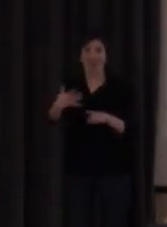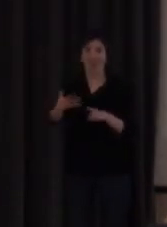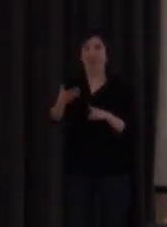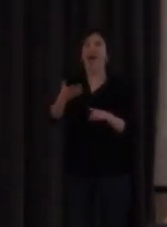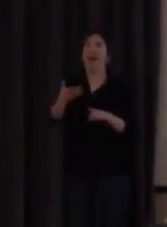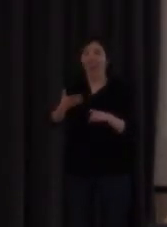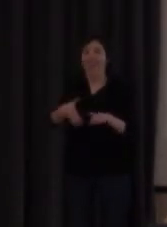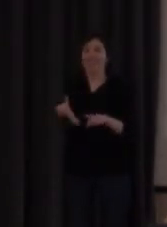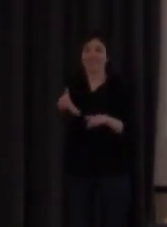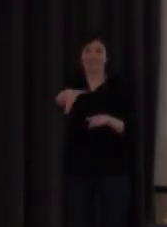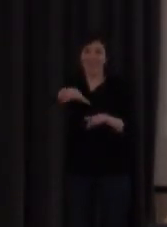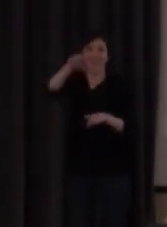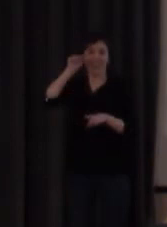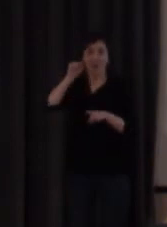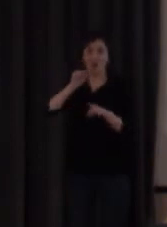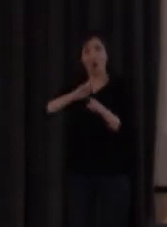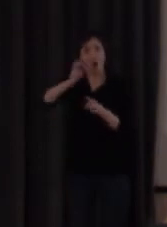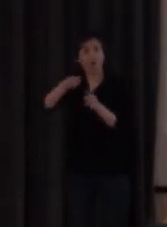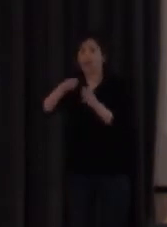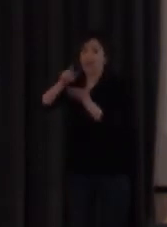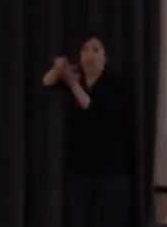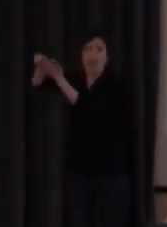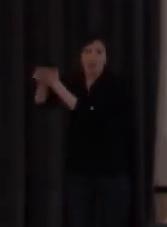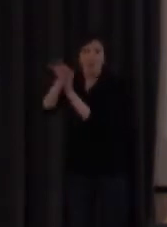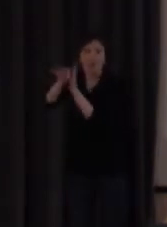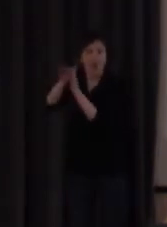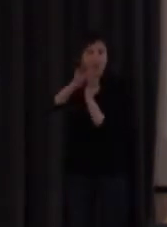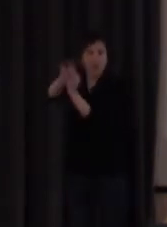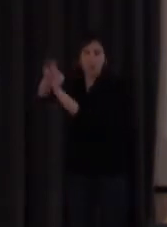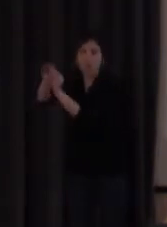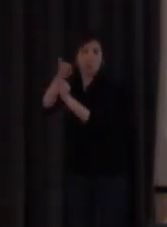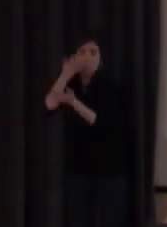processos fonològics en altres llengües com pot ser les llengües orals.